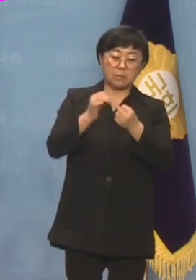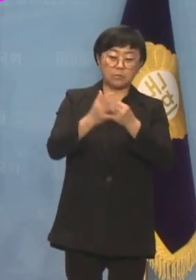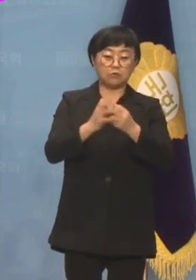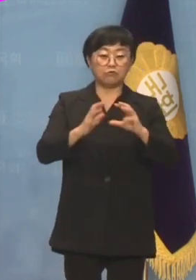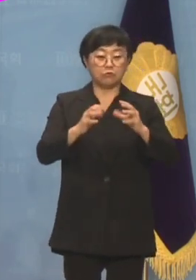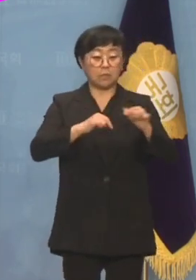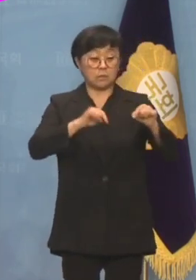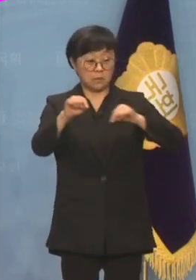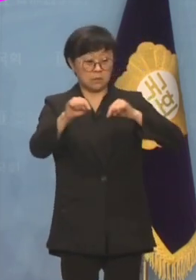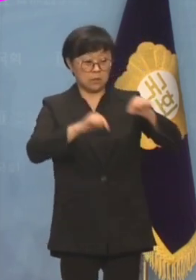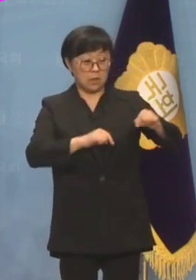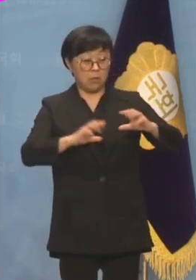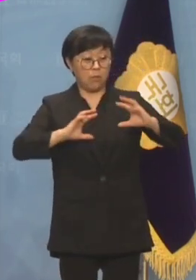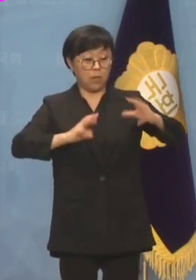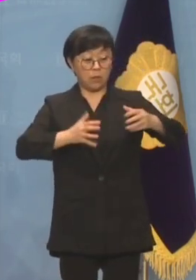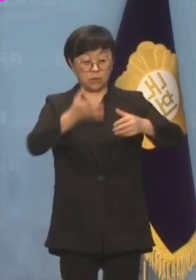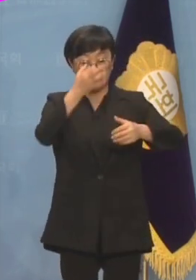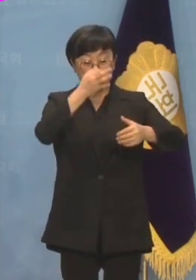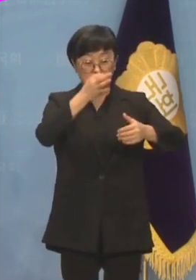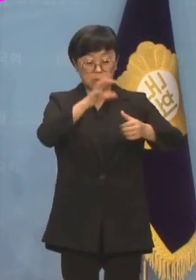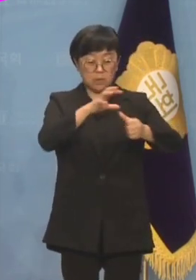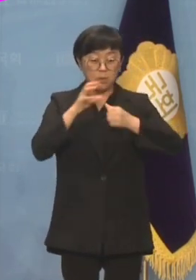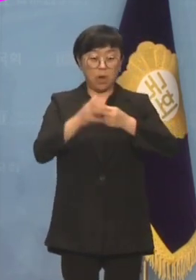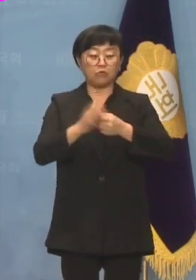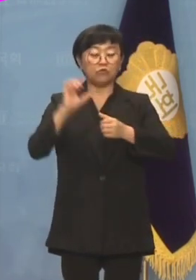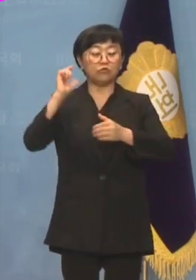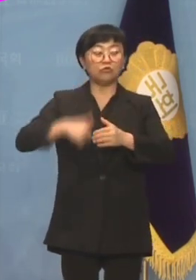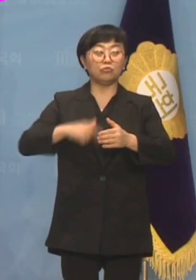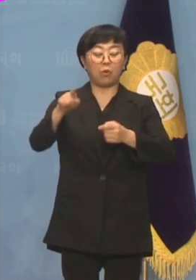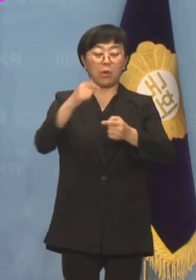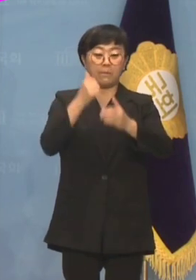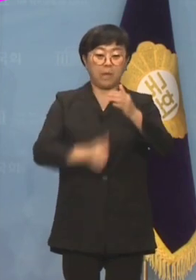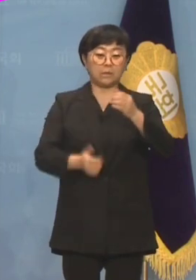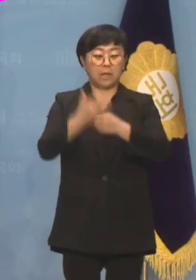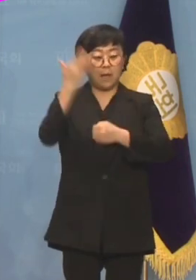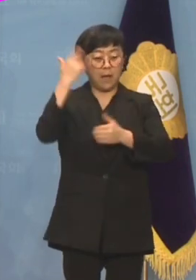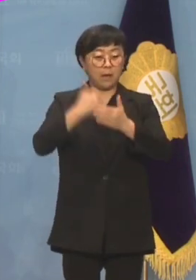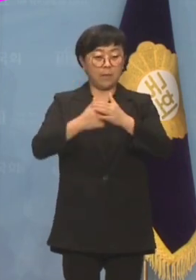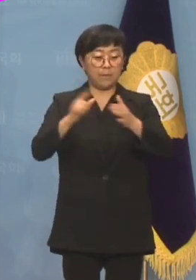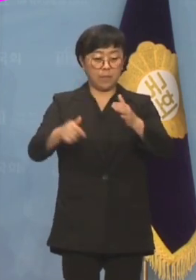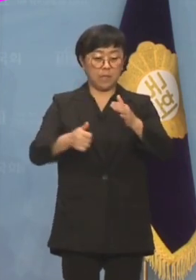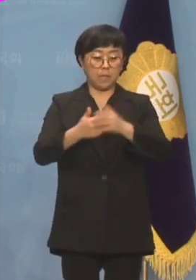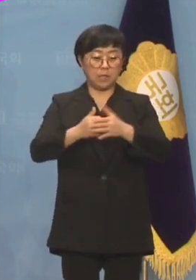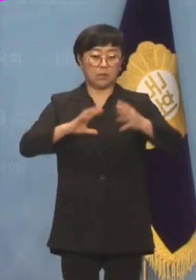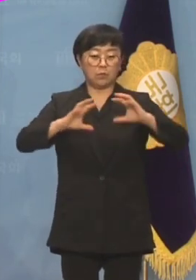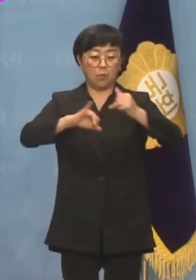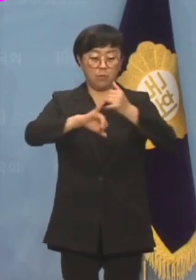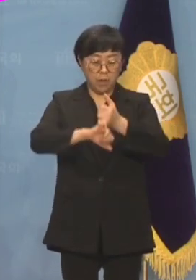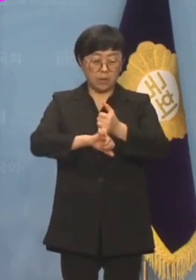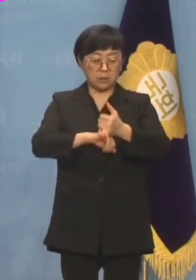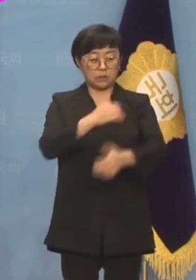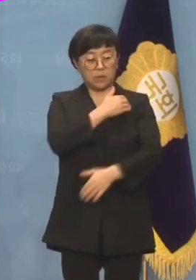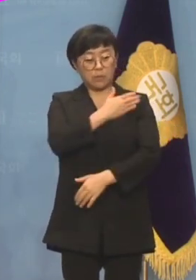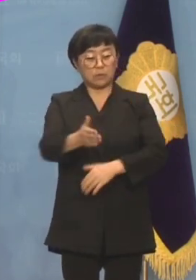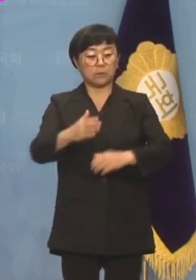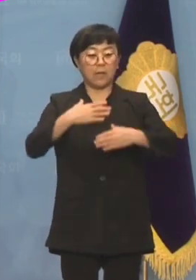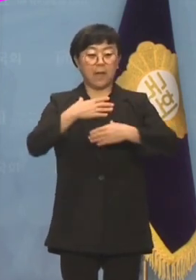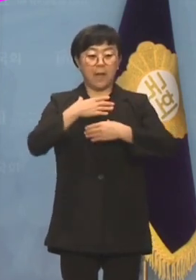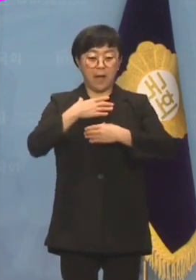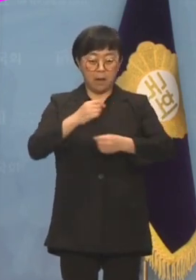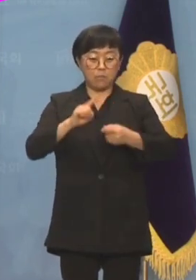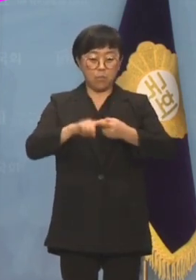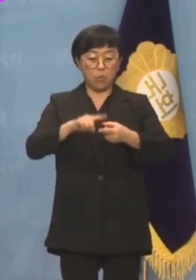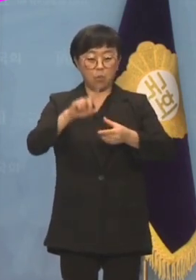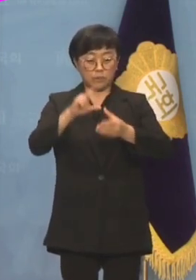국내 정치의 외교를 이용하고 중국모에 빠져 한미동맹을 등한이하며 안보 공백을